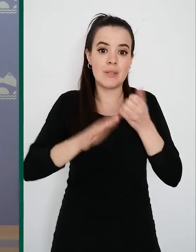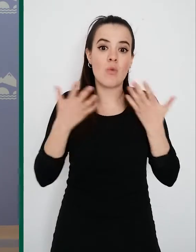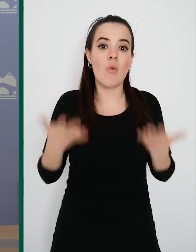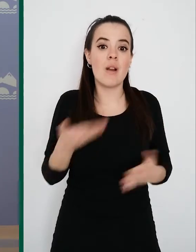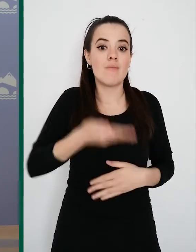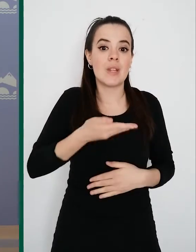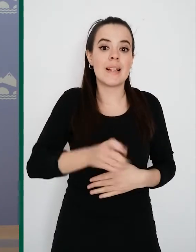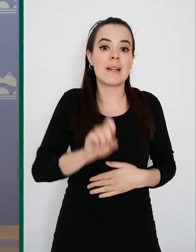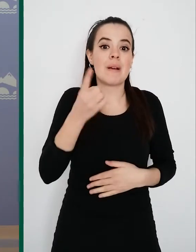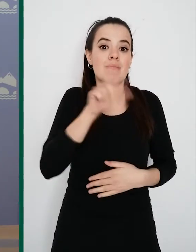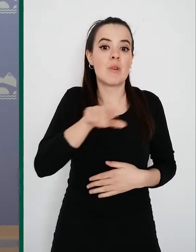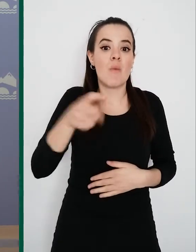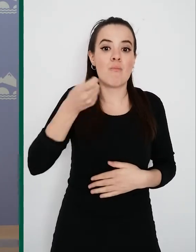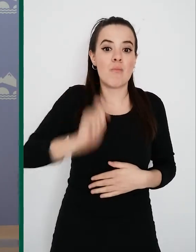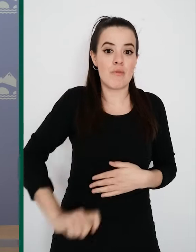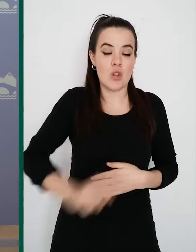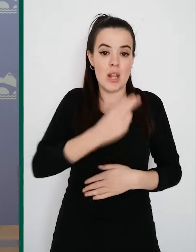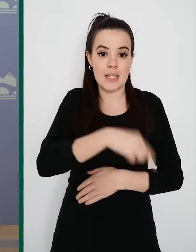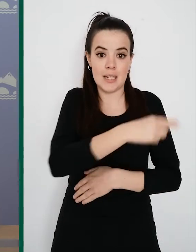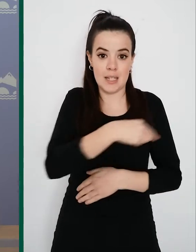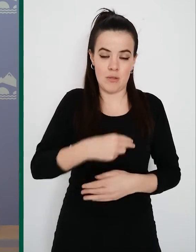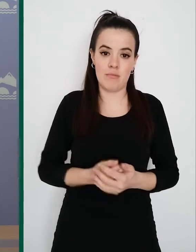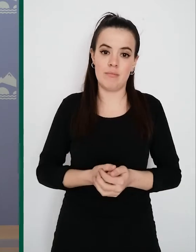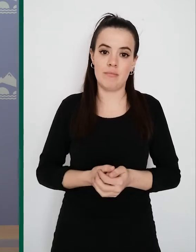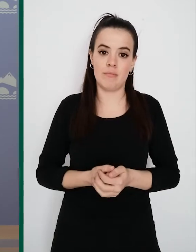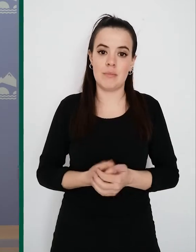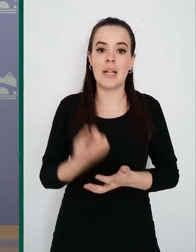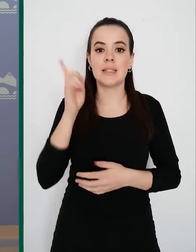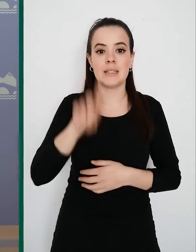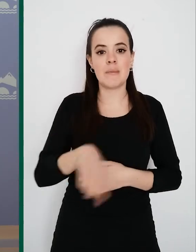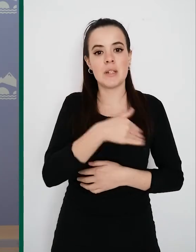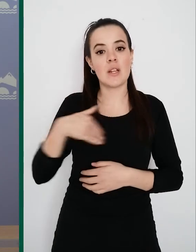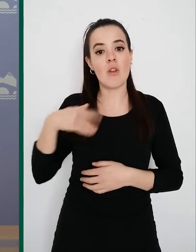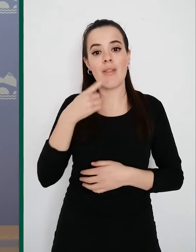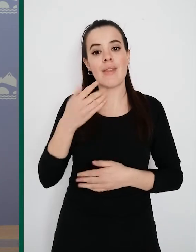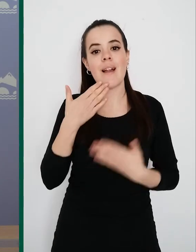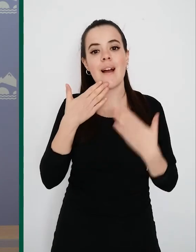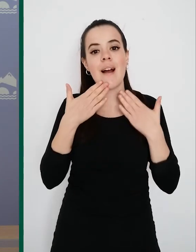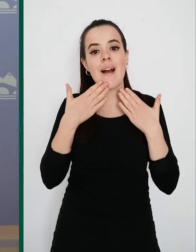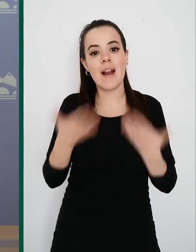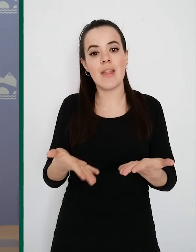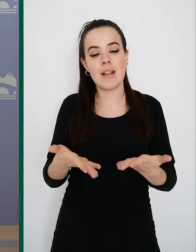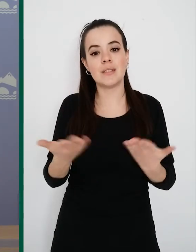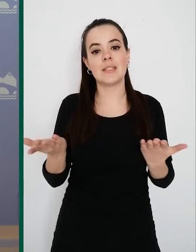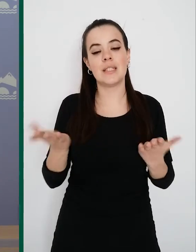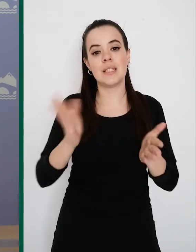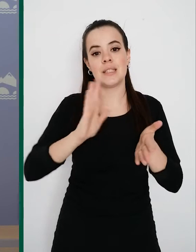Y, sobre todo, lo que también tenemos que agradecer en este caso, es el sistema de atención